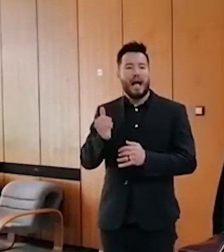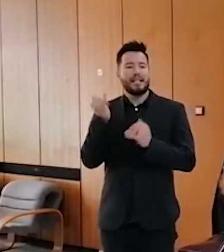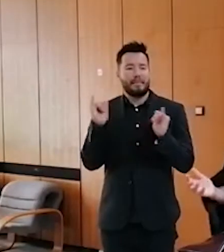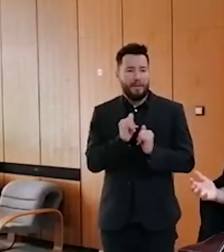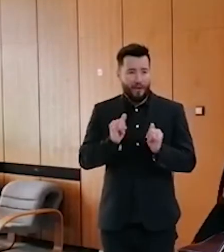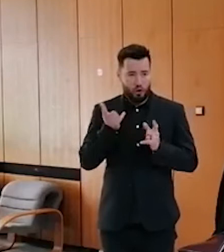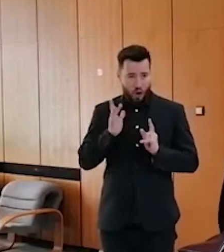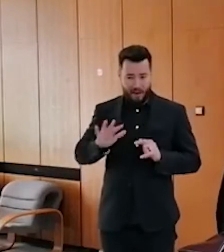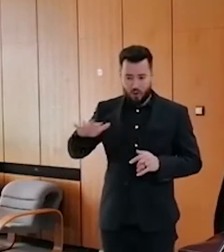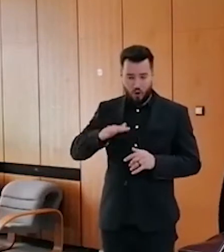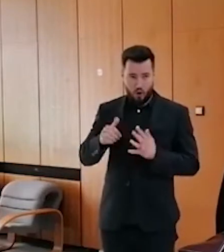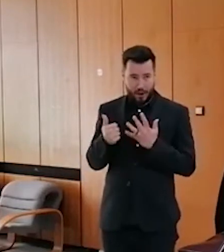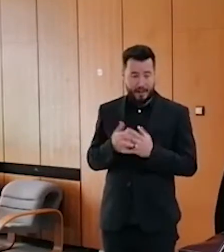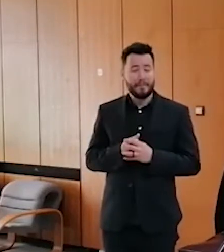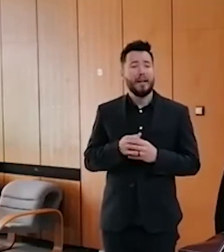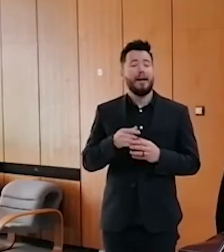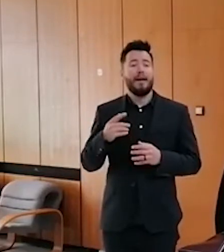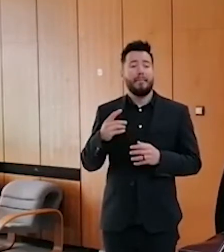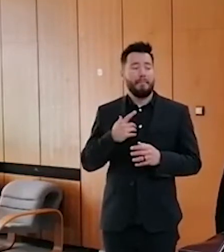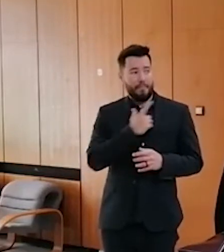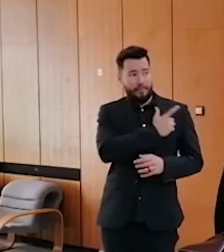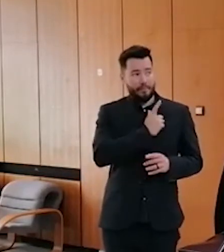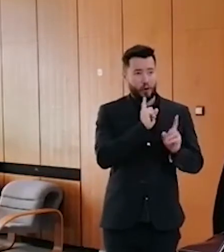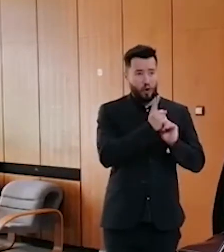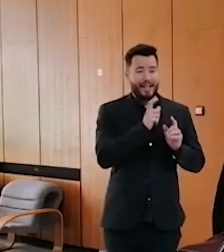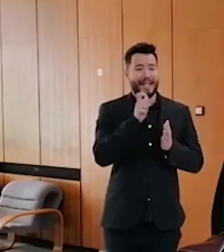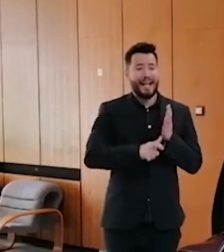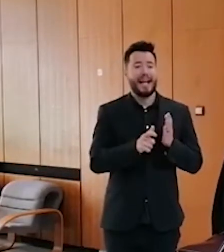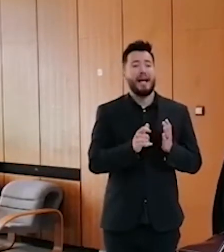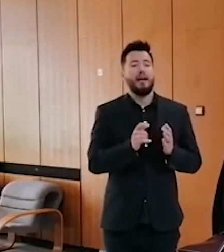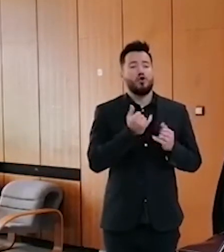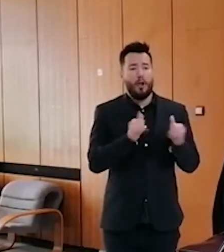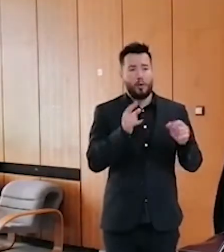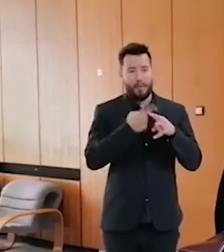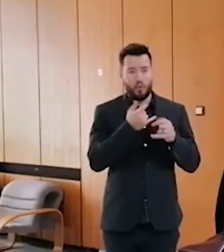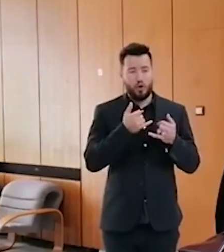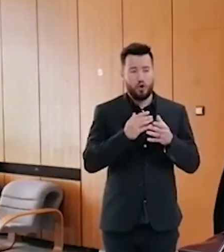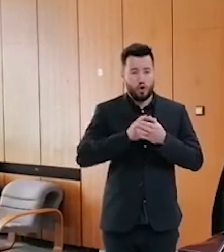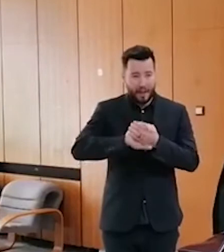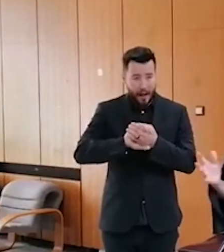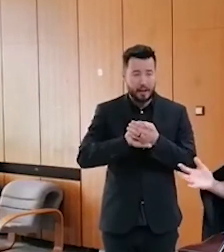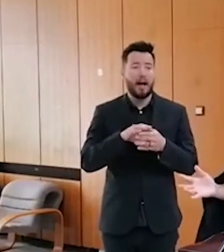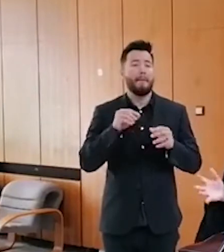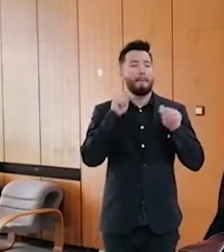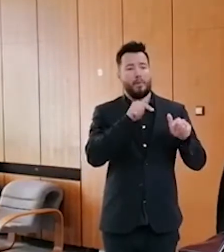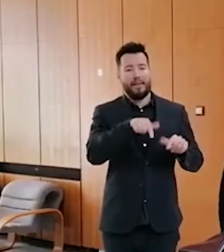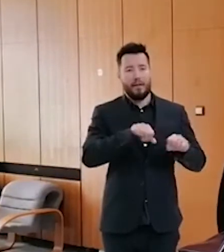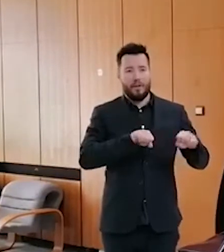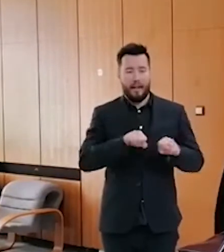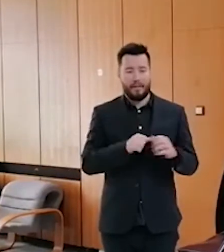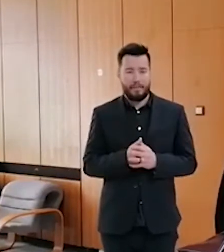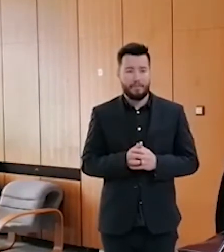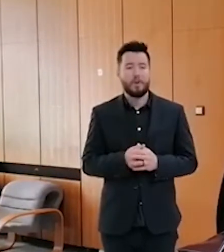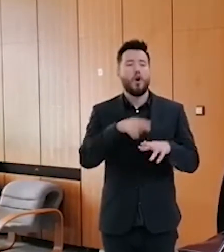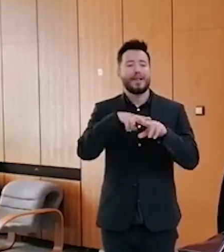Dohodli sme sa so stranou Sloboda a Solidarita na vzájomnej úzkej spolupráci pred podporu tejto vlády. To sa týka ostatných poslancov, ktorí sú v